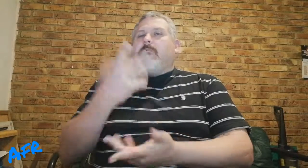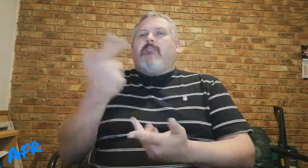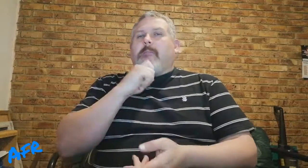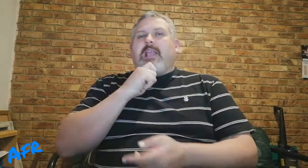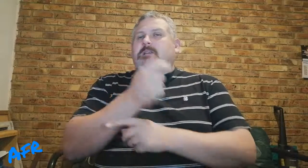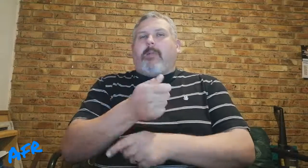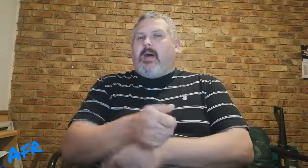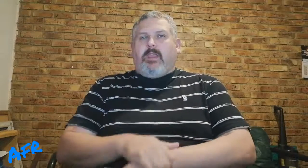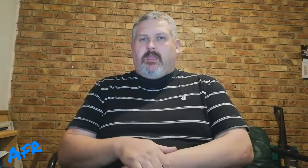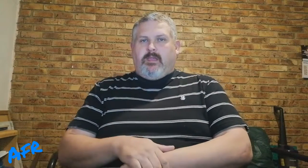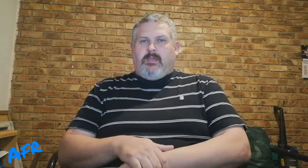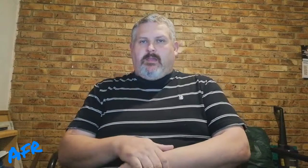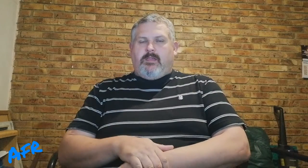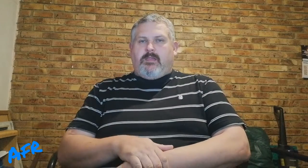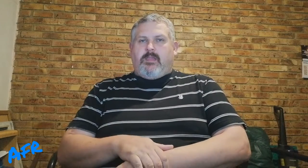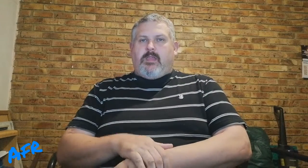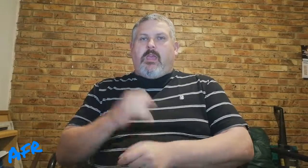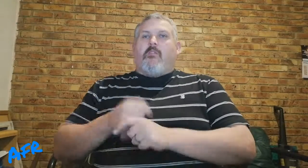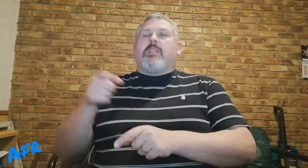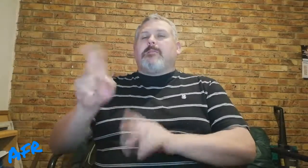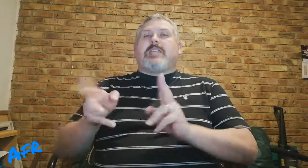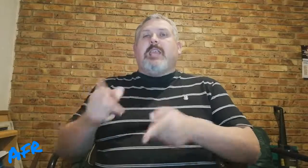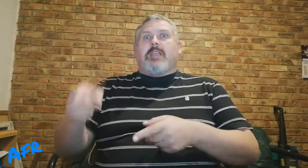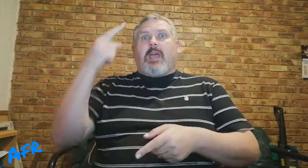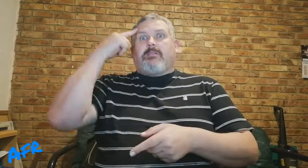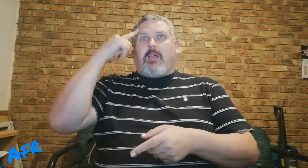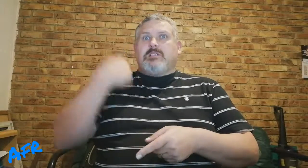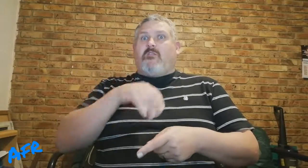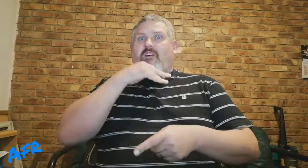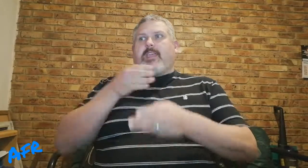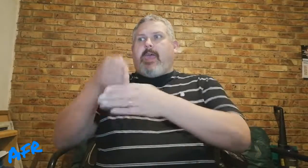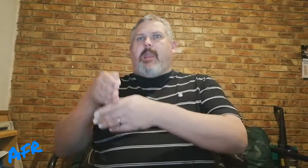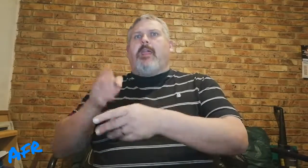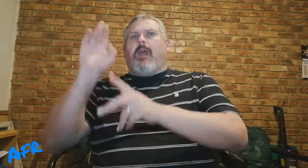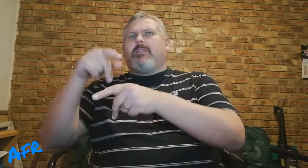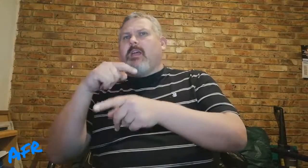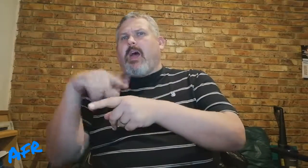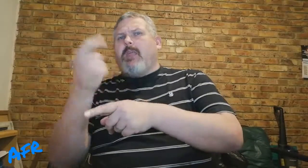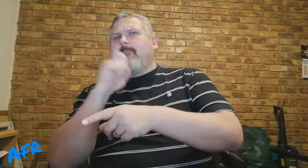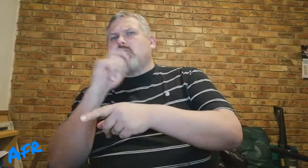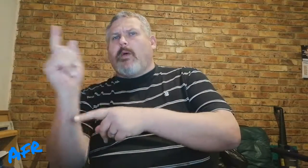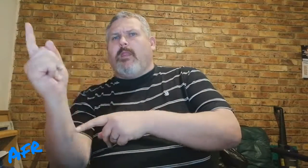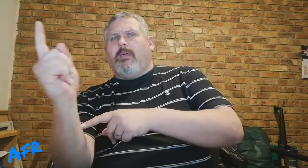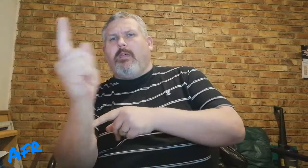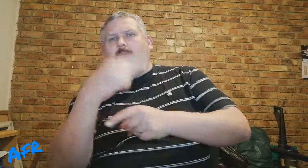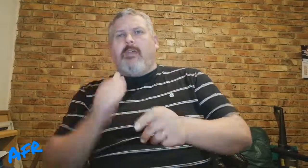kan nie meer vir mense pla nie. Want, miskien het hulle geding, as vaike in, later, ander persoon,